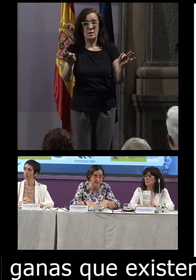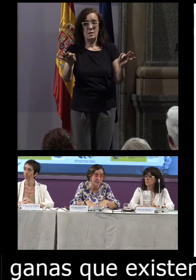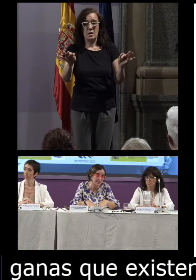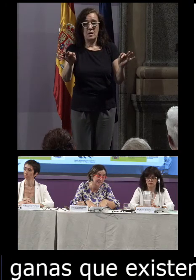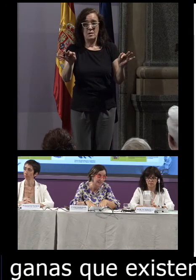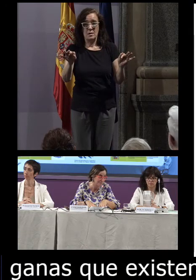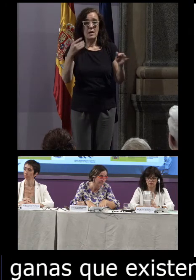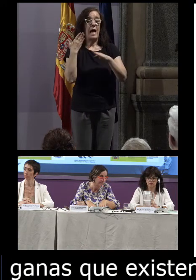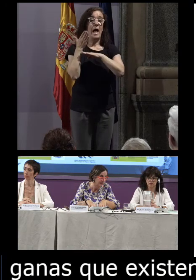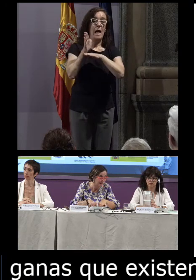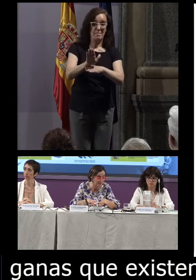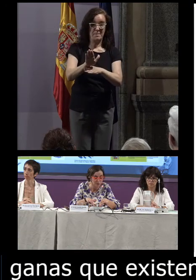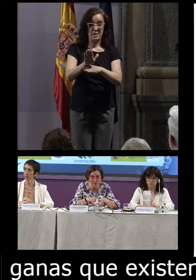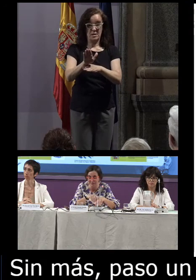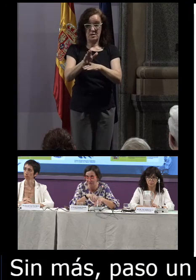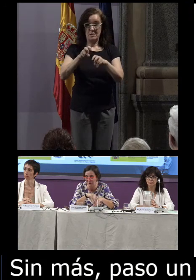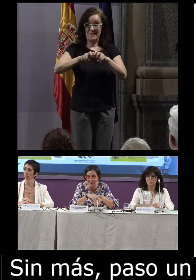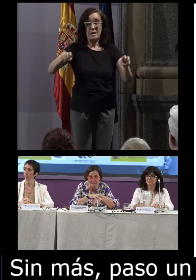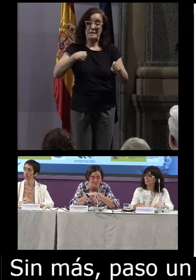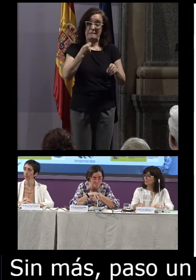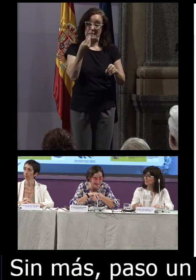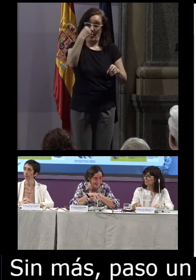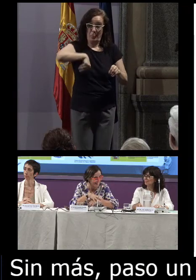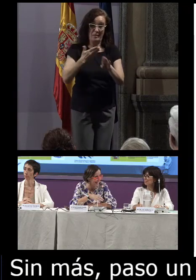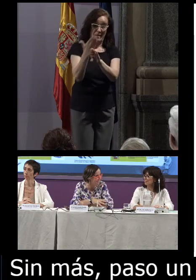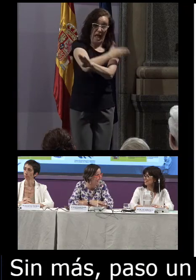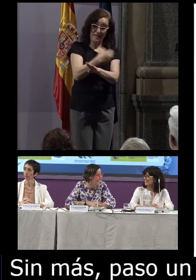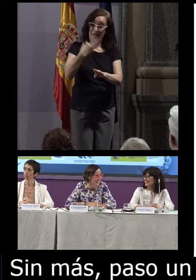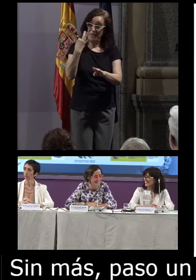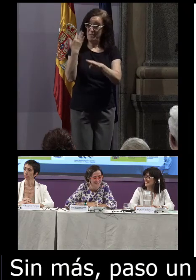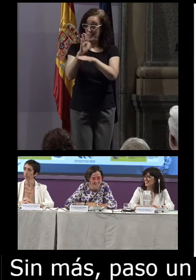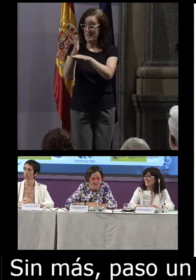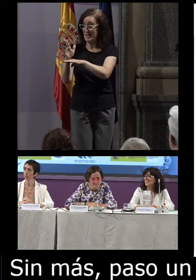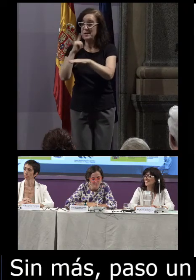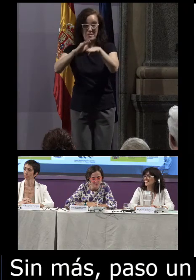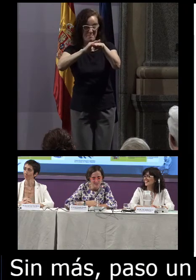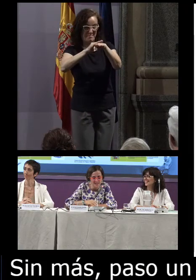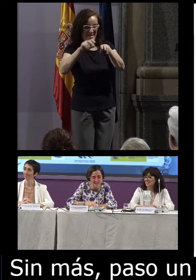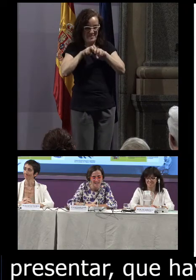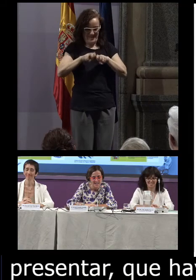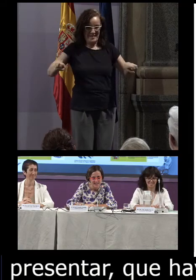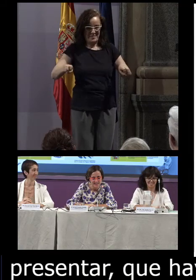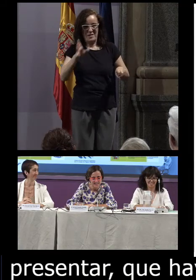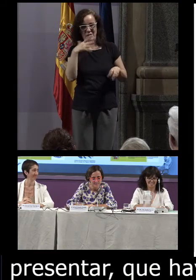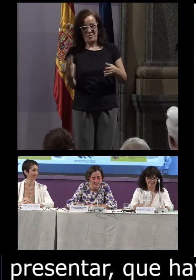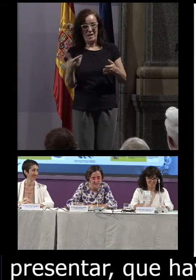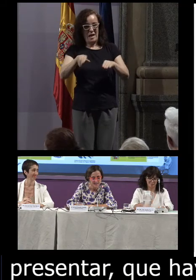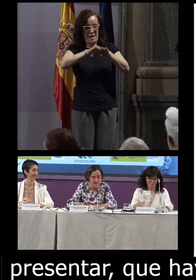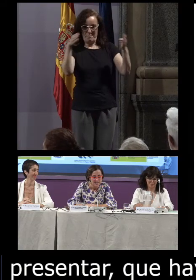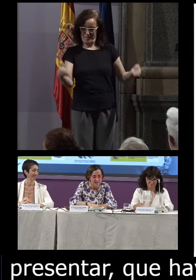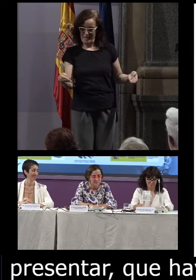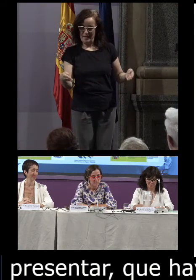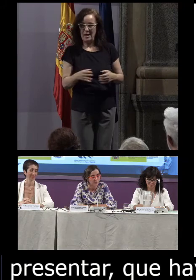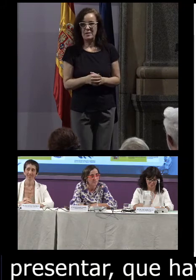presentar, que quizá lo tendría que haber hecho antes, disculpad, a presentar a los resto de miembros de esta mesa.